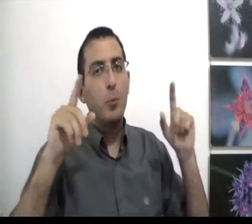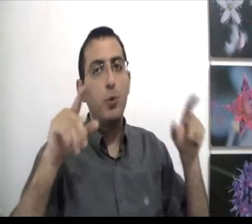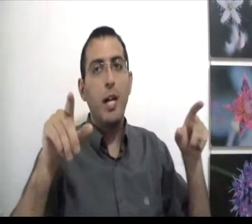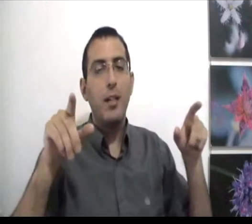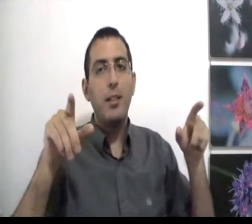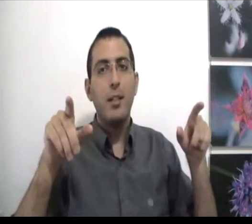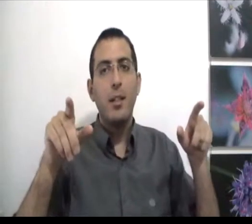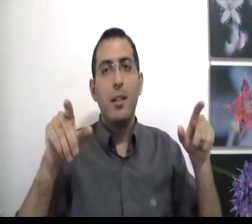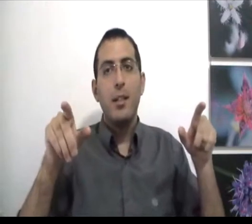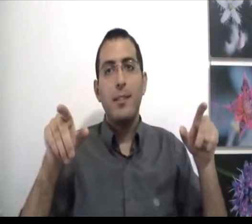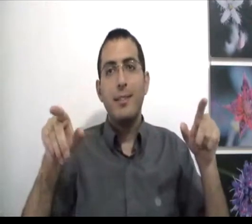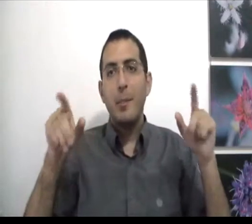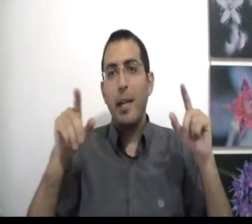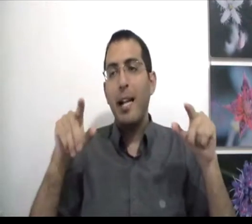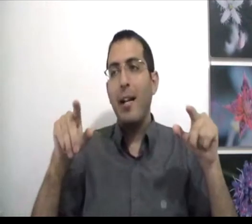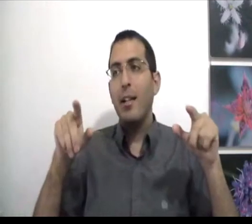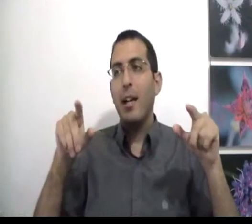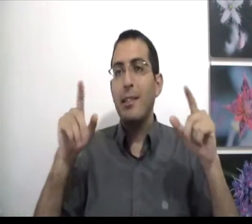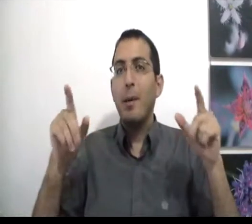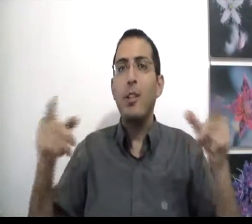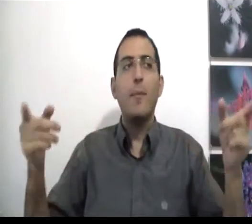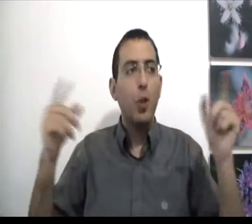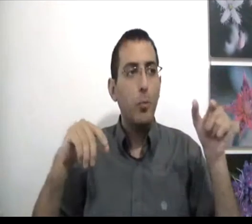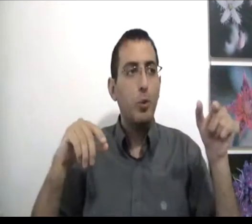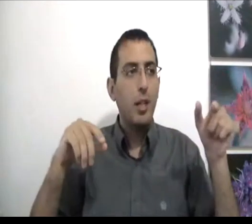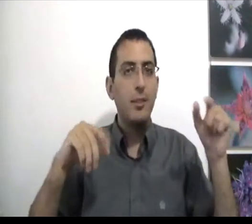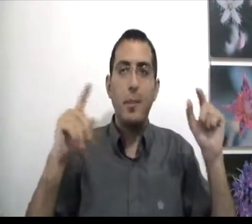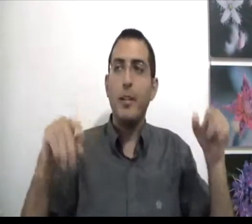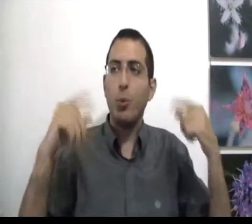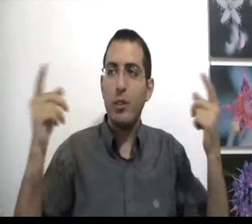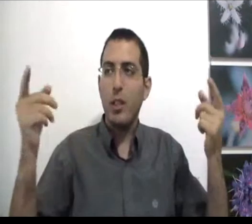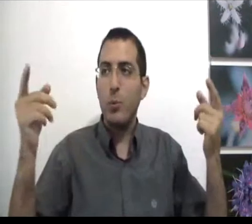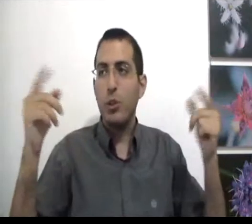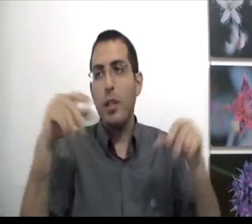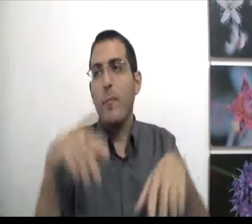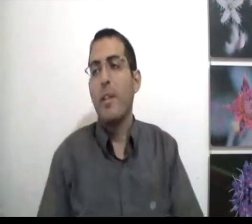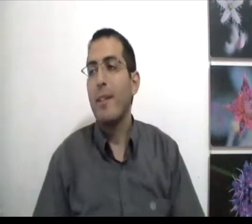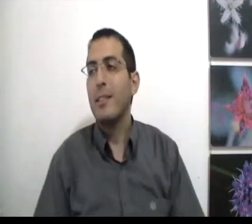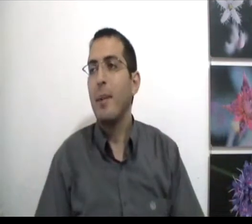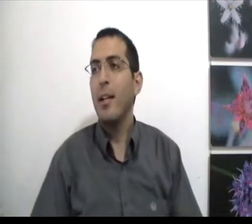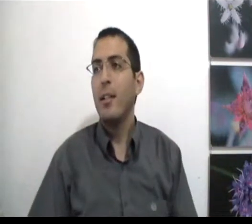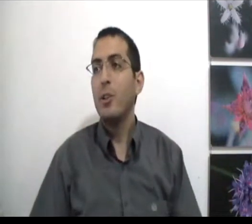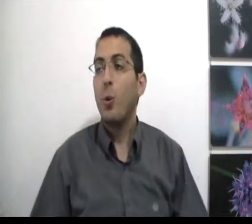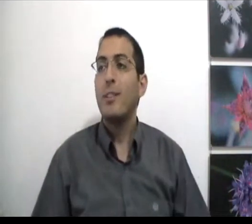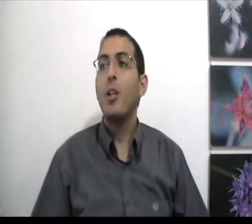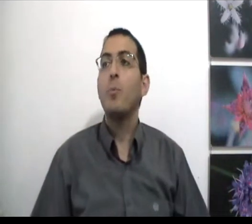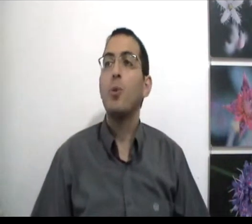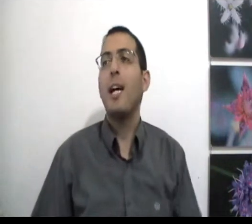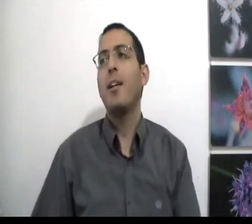מאושר זה בגלל הסיבה שאדם לא מאושר זה בגלל שהוא רוצה להיות מאושר והסיבה שהוא רוצה להיות מאושר